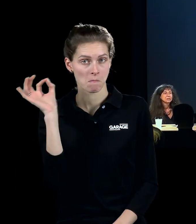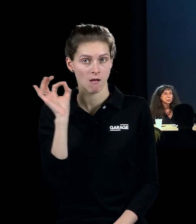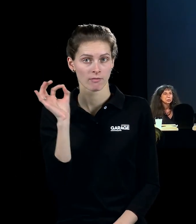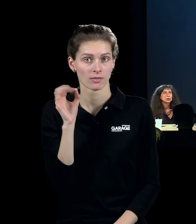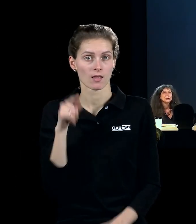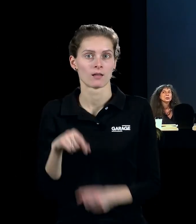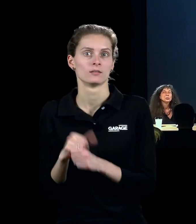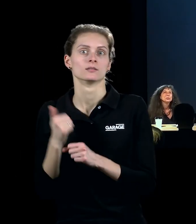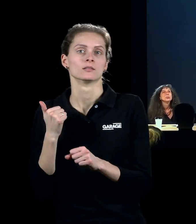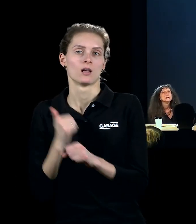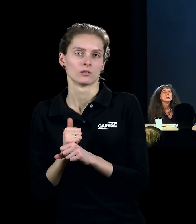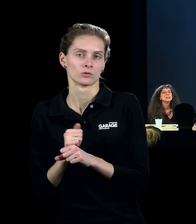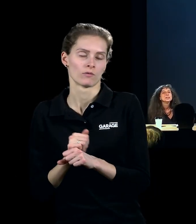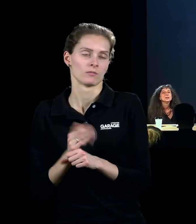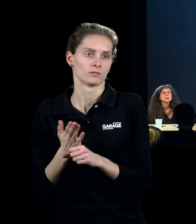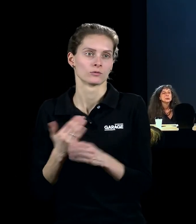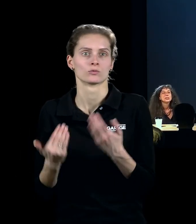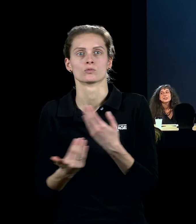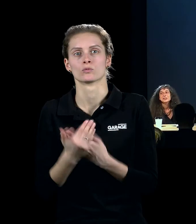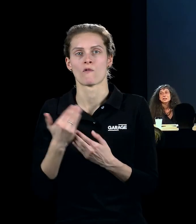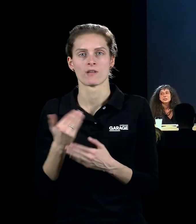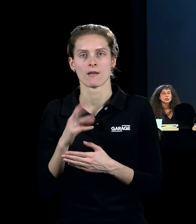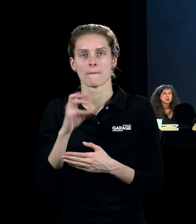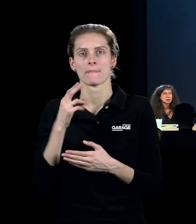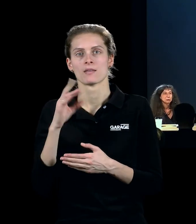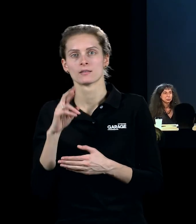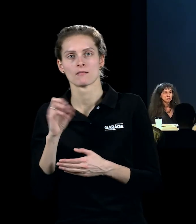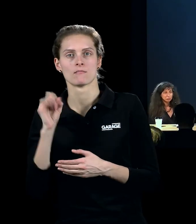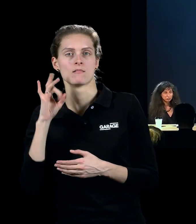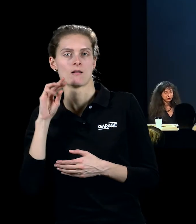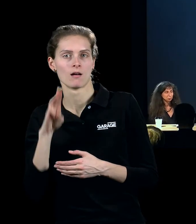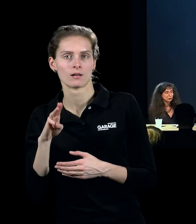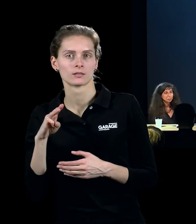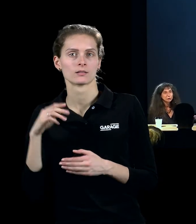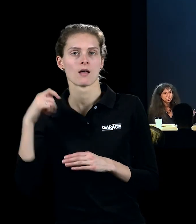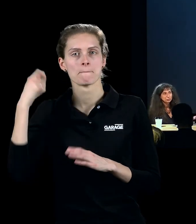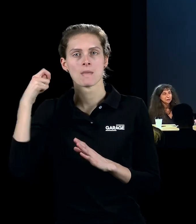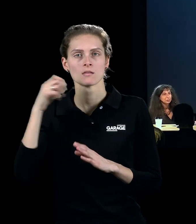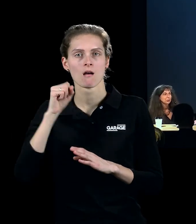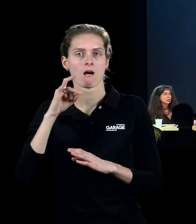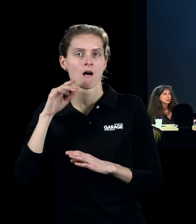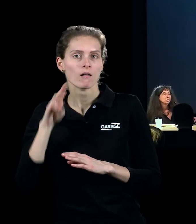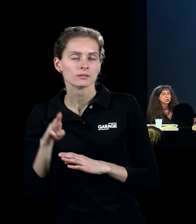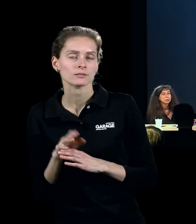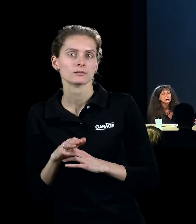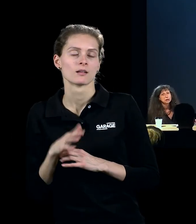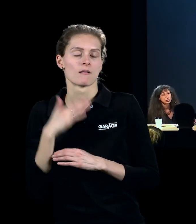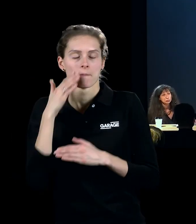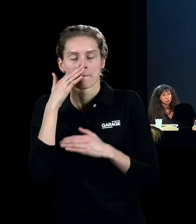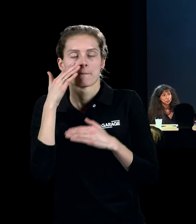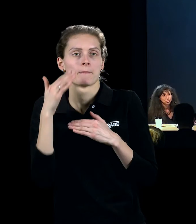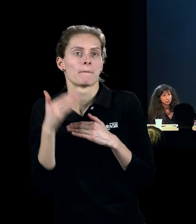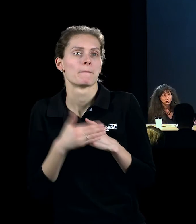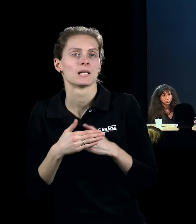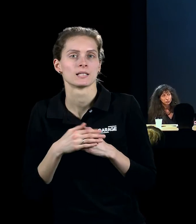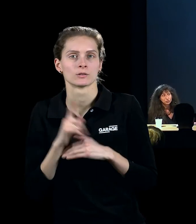основоположник искусства новых медиа, видеоарта. Это, наверное, человек в своём утопическом видении прогресса, очень близкий к